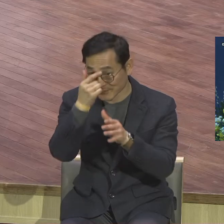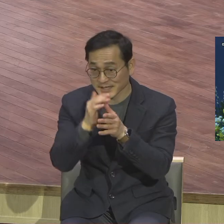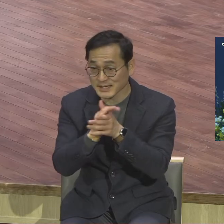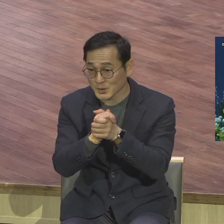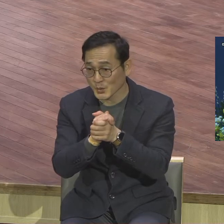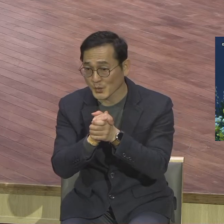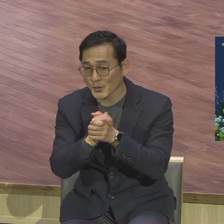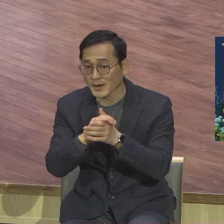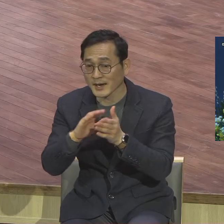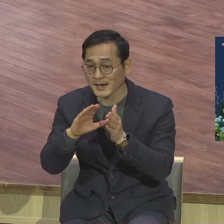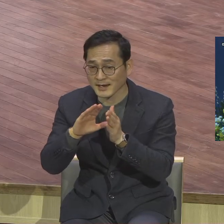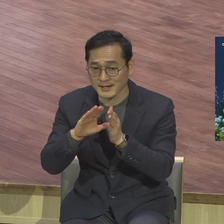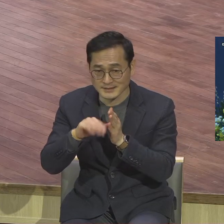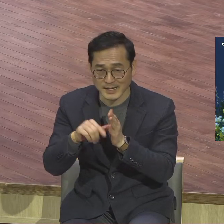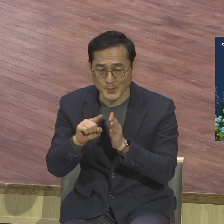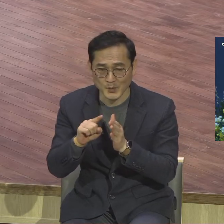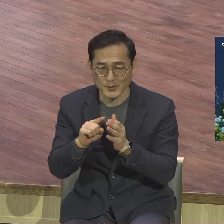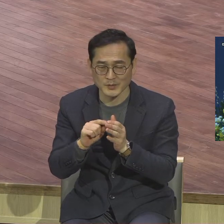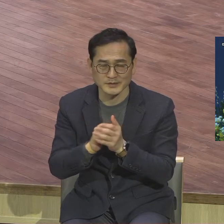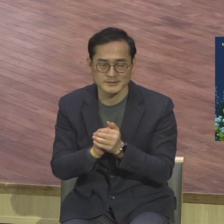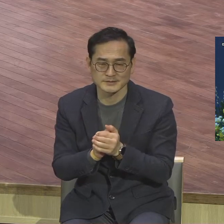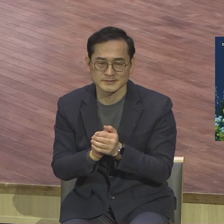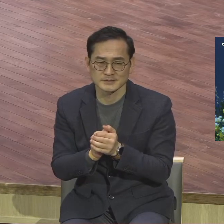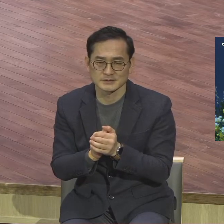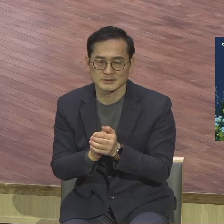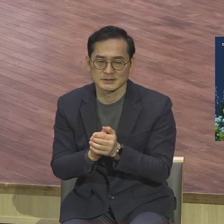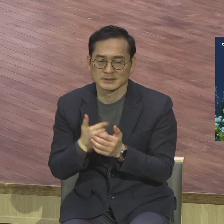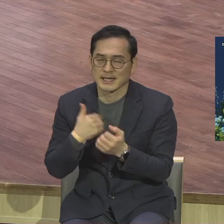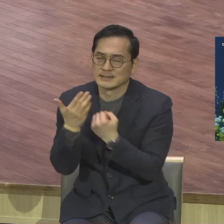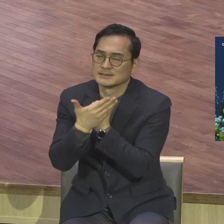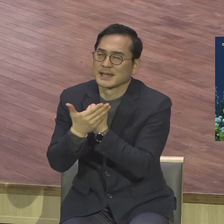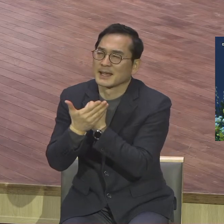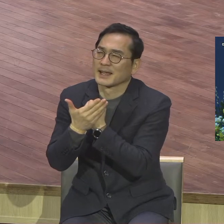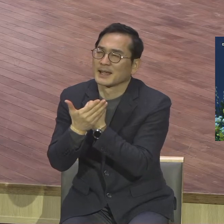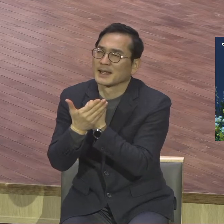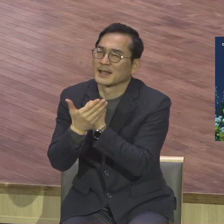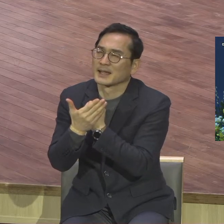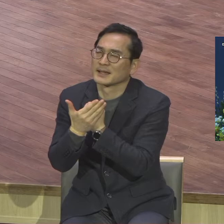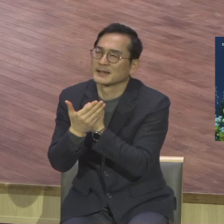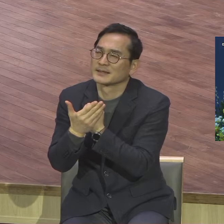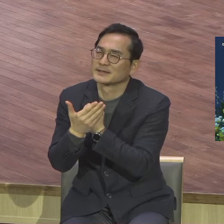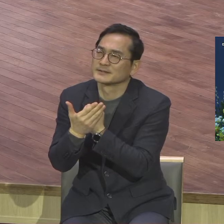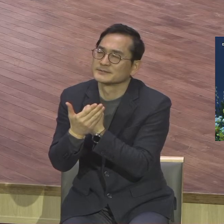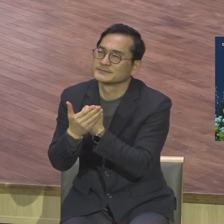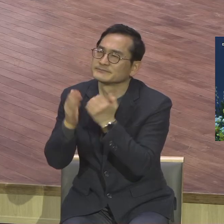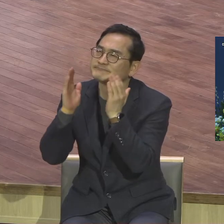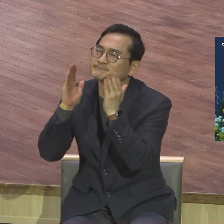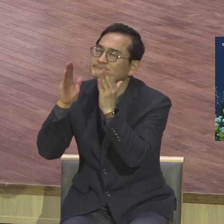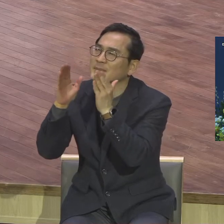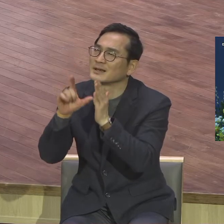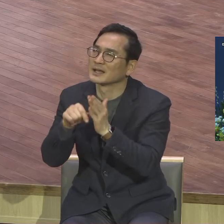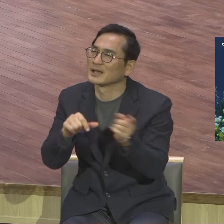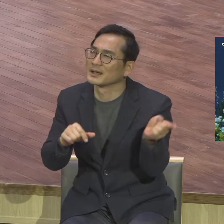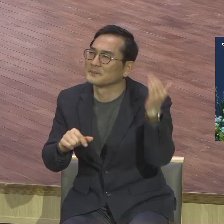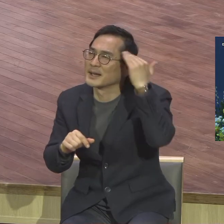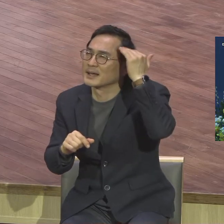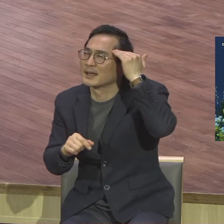은혜를 받는데 혹이라도 걸림돌이 된다 딱 걸려있다 막 고기를 먹었는데 이